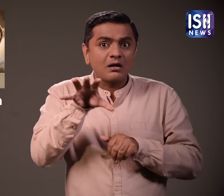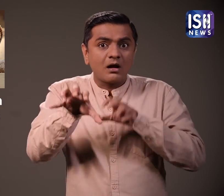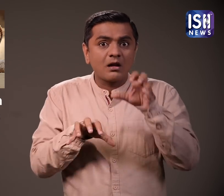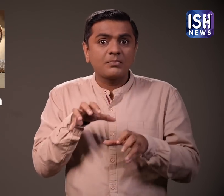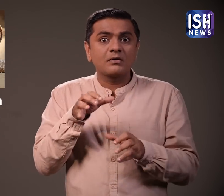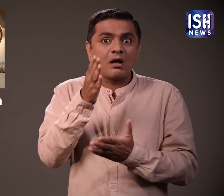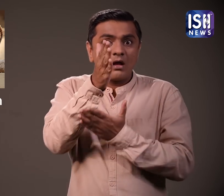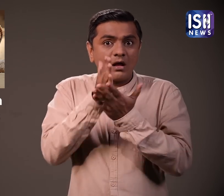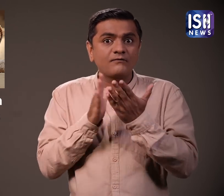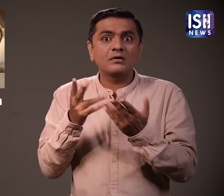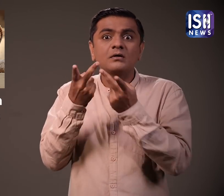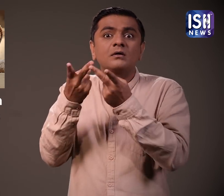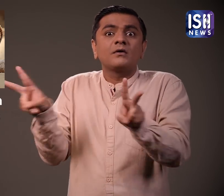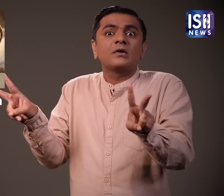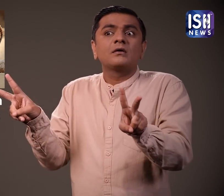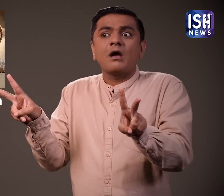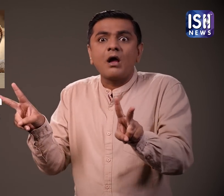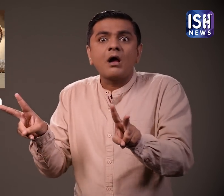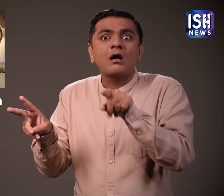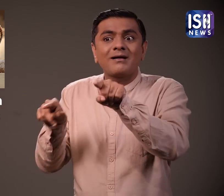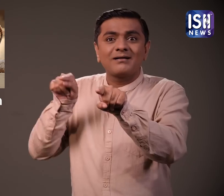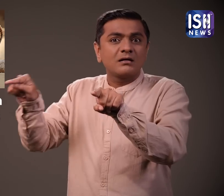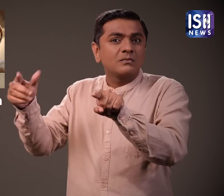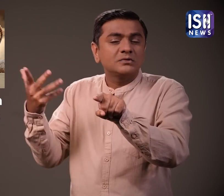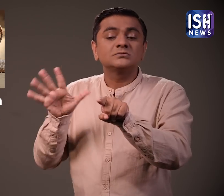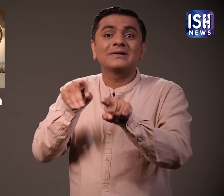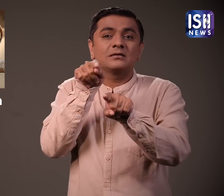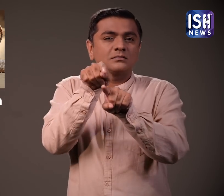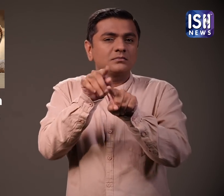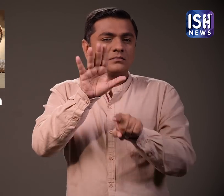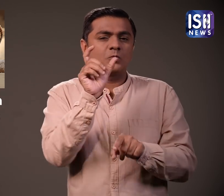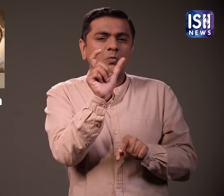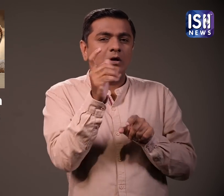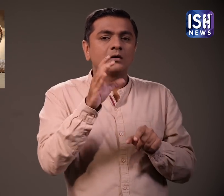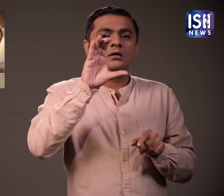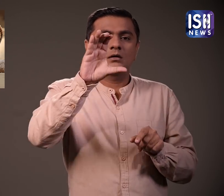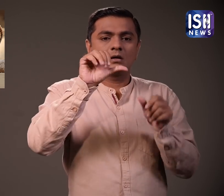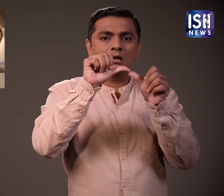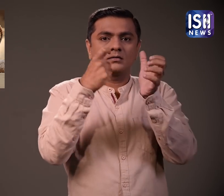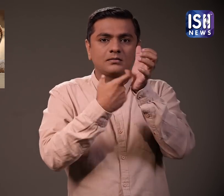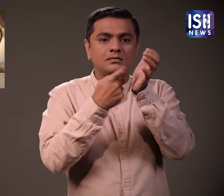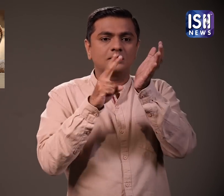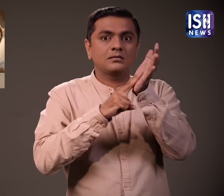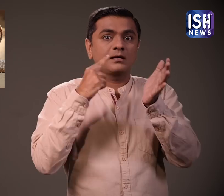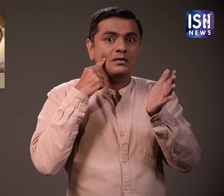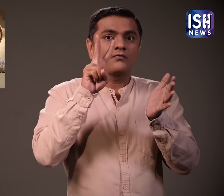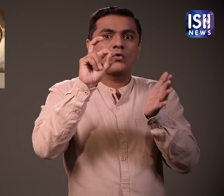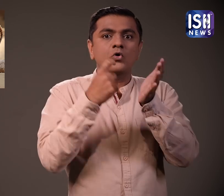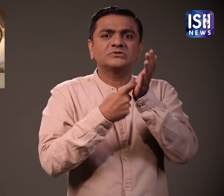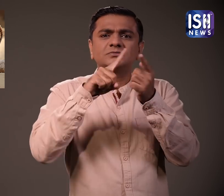जानवर दो प्रकार की होते हैं पहला, मासाहारी इसका मतलब क्या है?